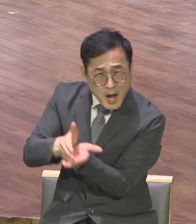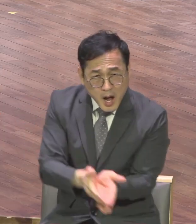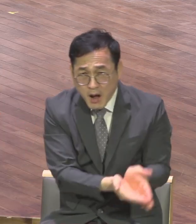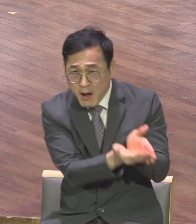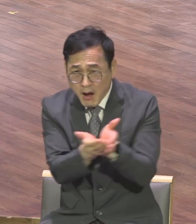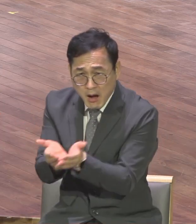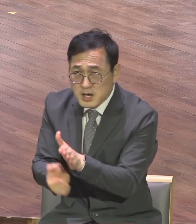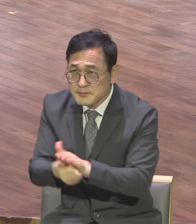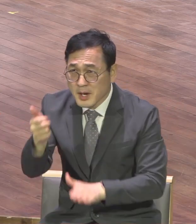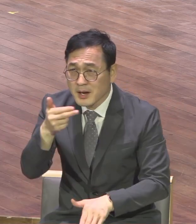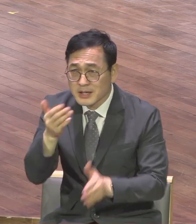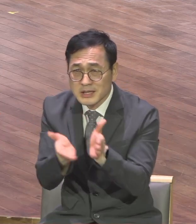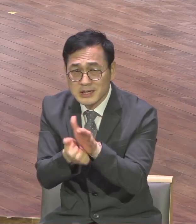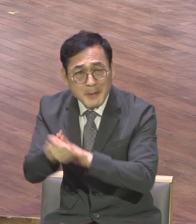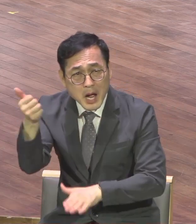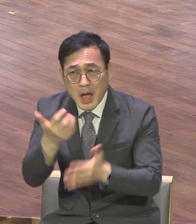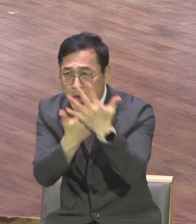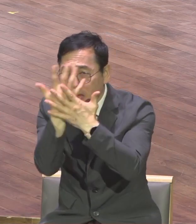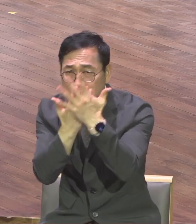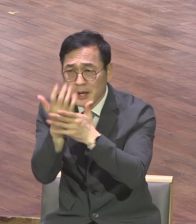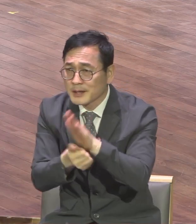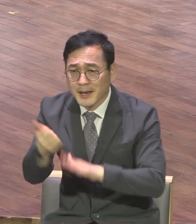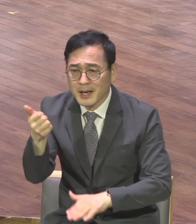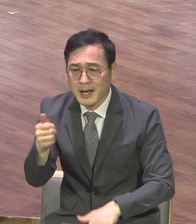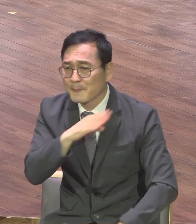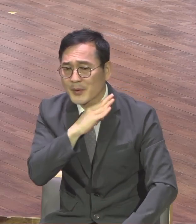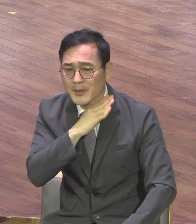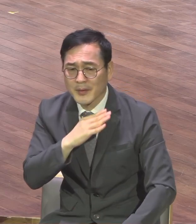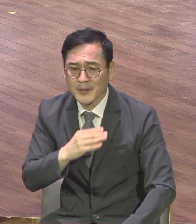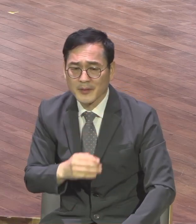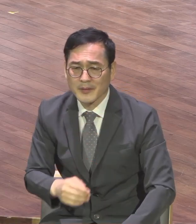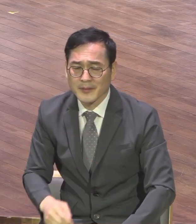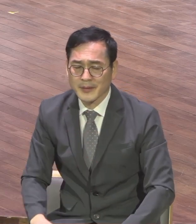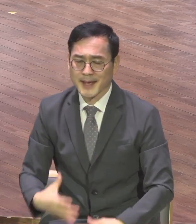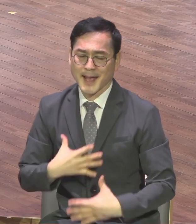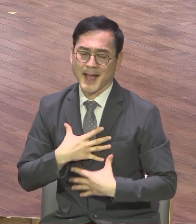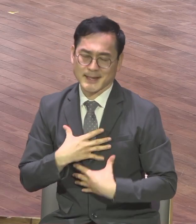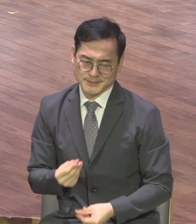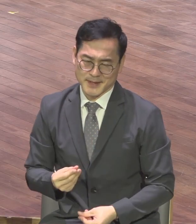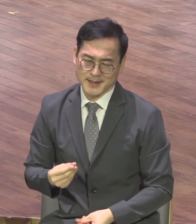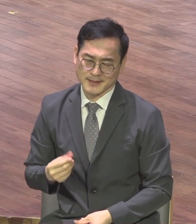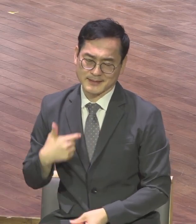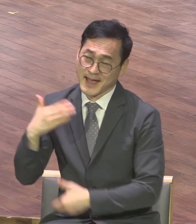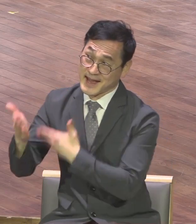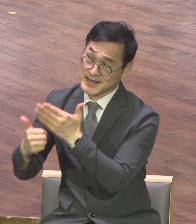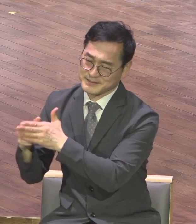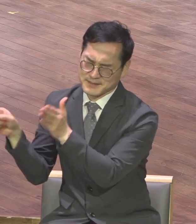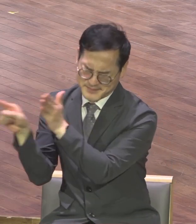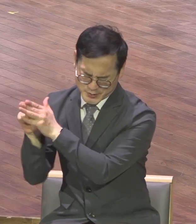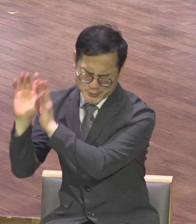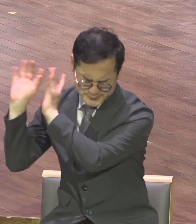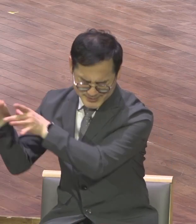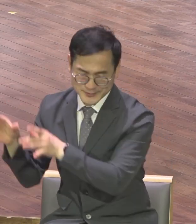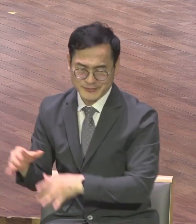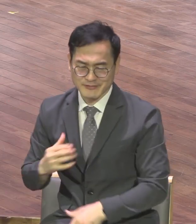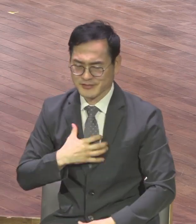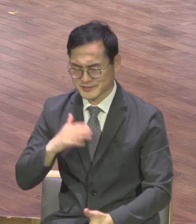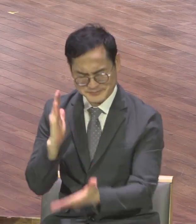상황인데 안심하라 나는 하나님을 믿노라 얼마나 확신의 참고백입니까